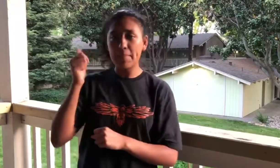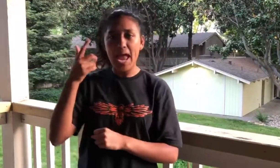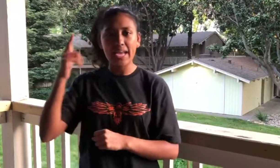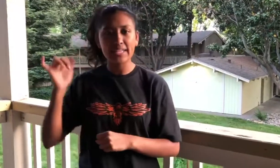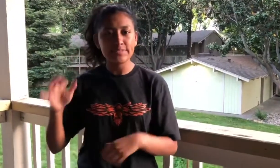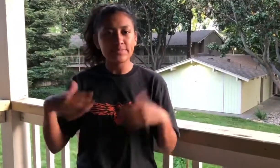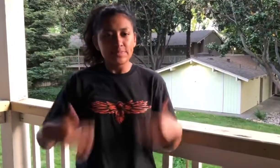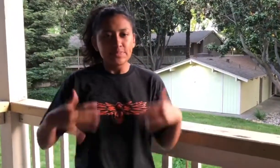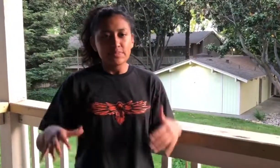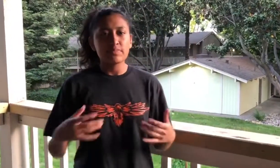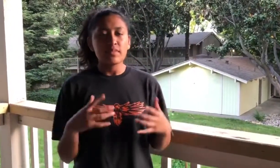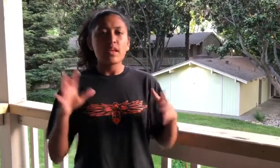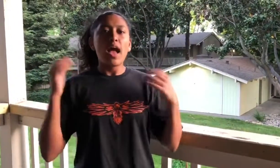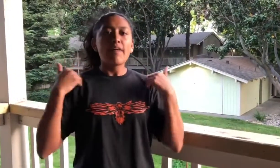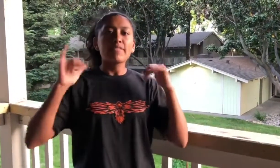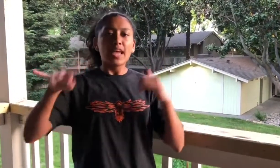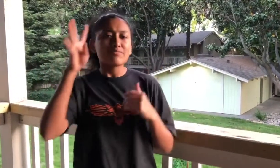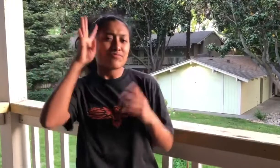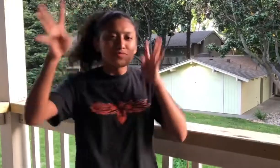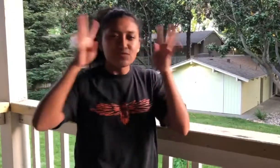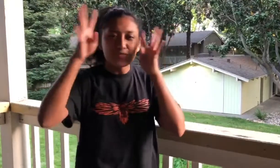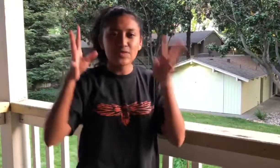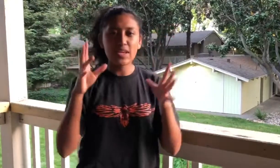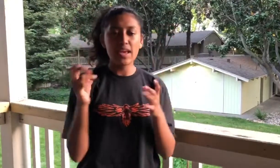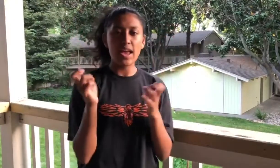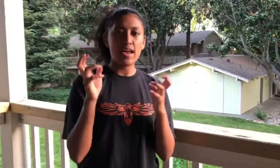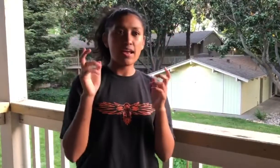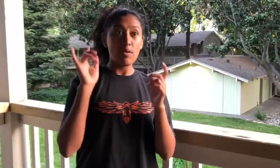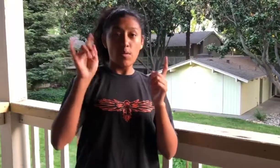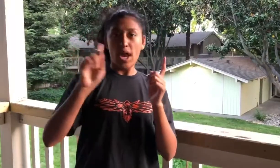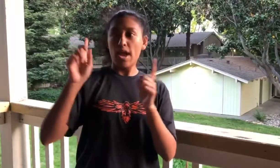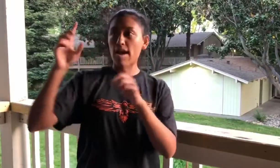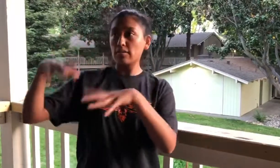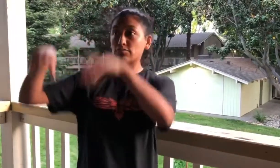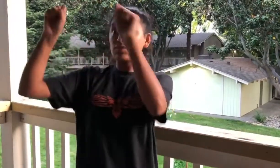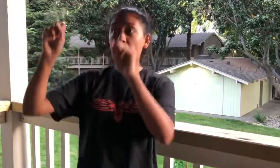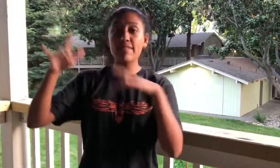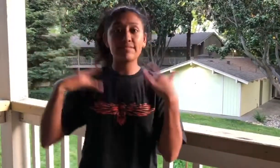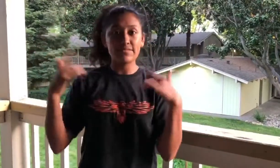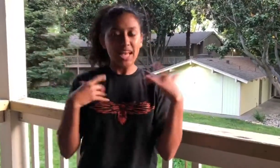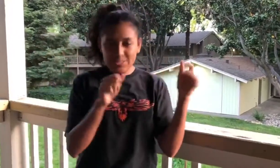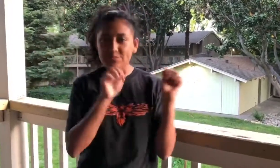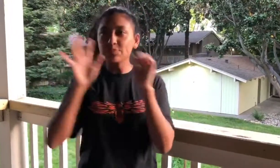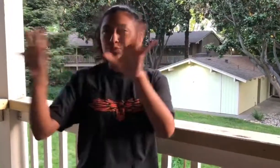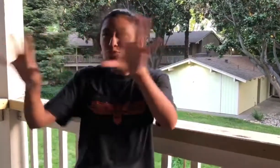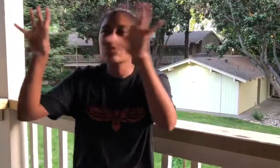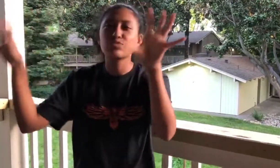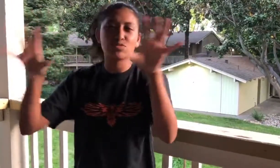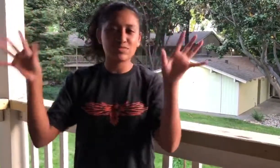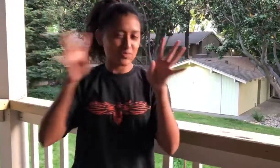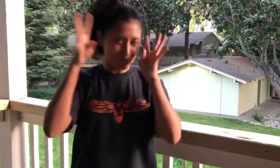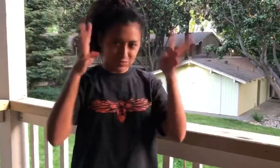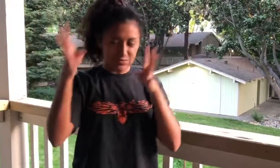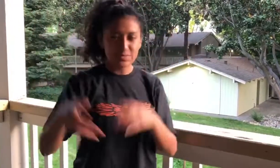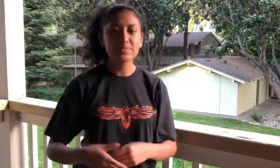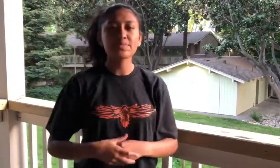ideas creativas y a menudo iba a decorar los lugares para eventos de CSD. Ella con